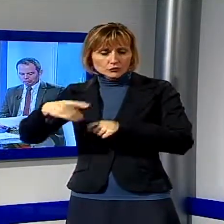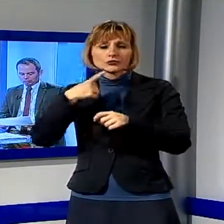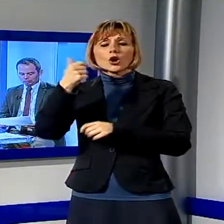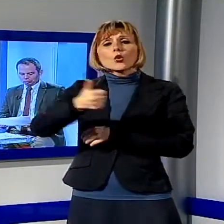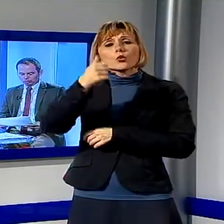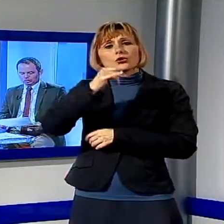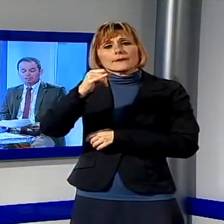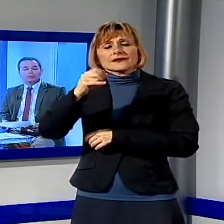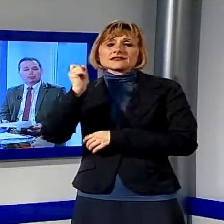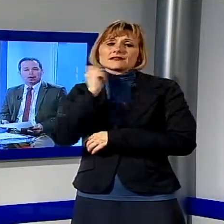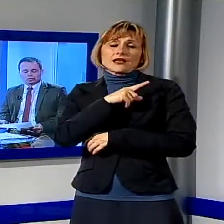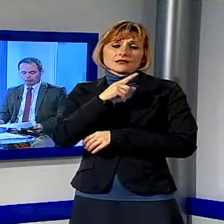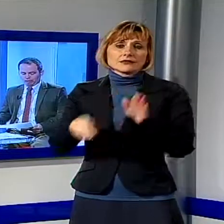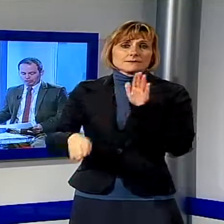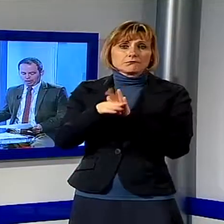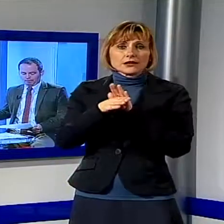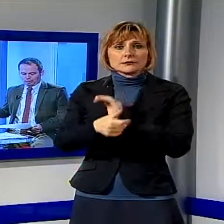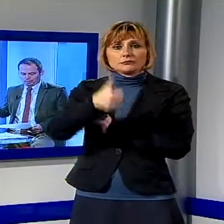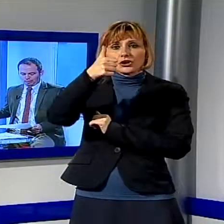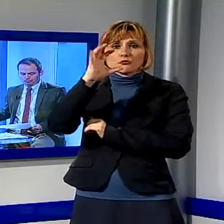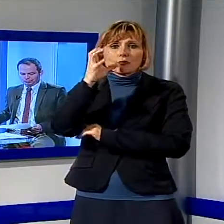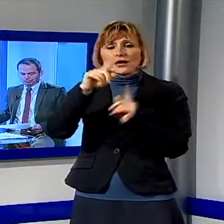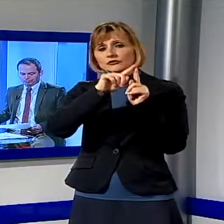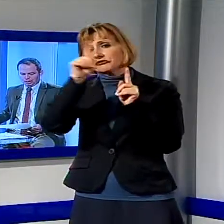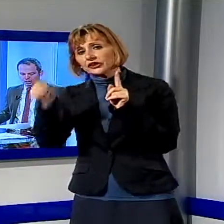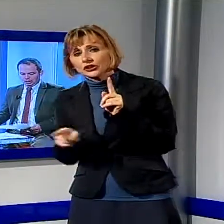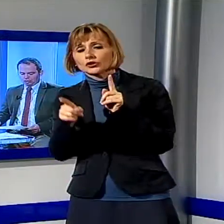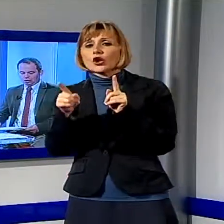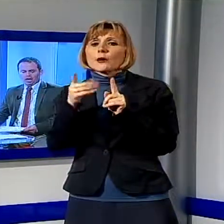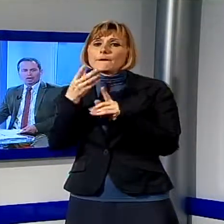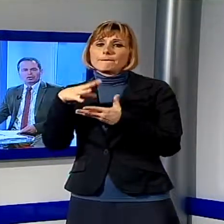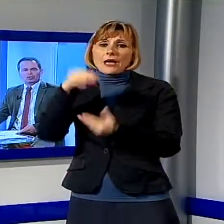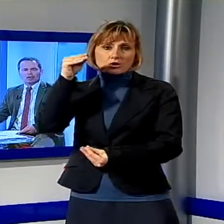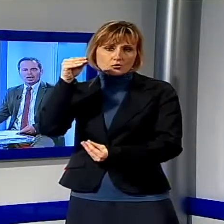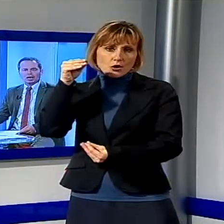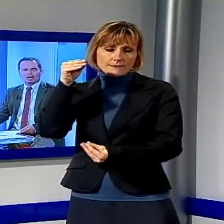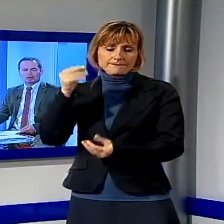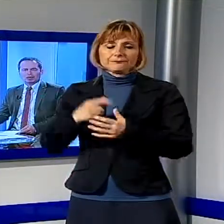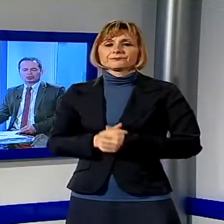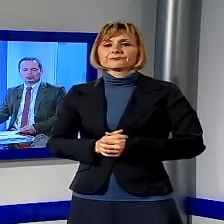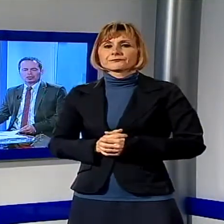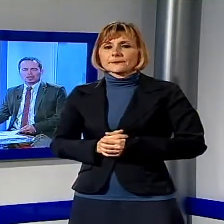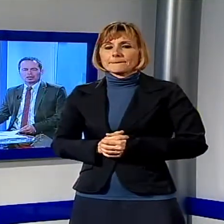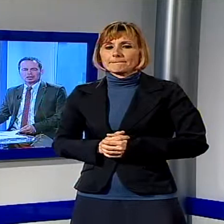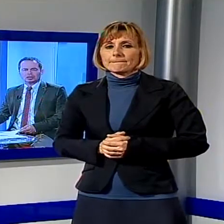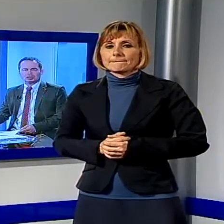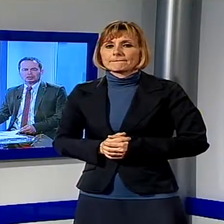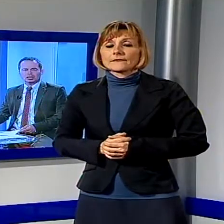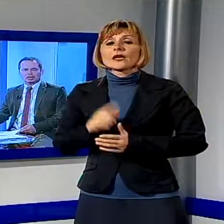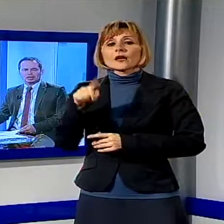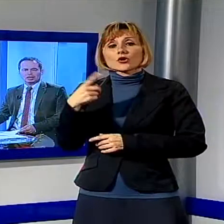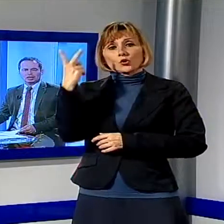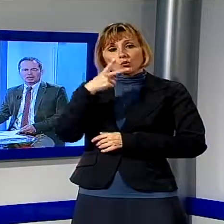e mezzo di sosta gratuita dal 1 marzo fino a Pasqua. Ancora a Lucca l'apertura della